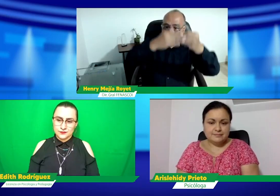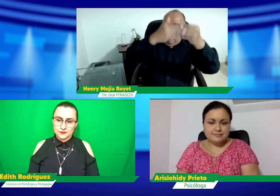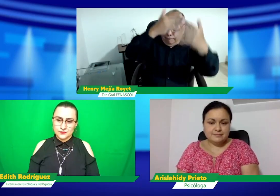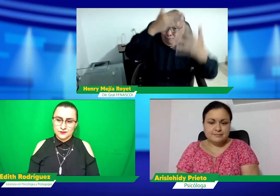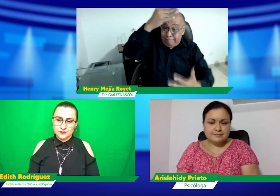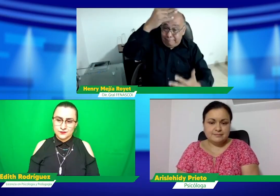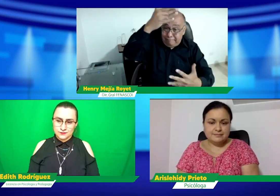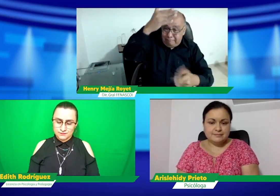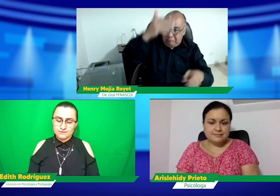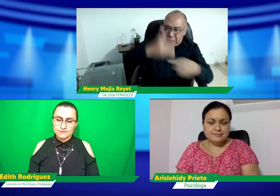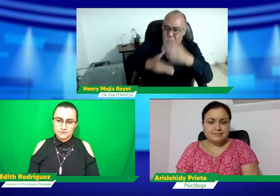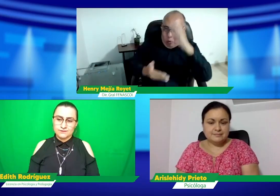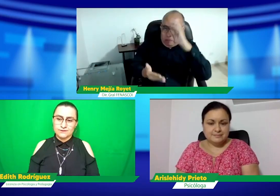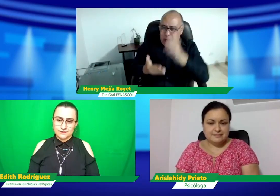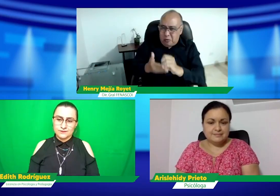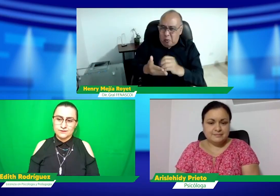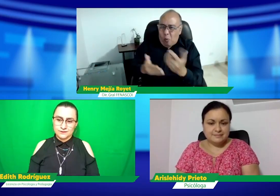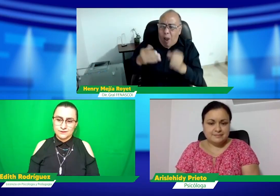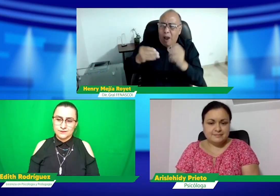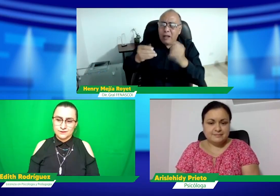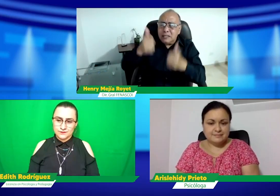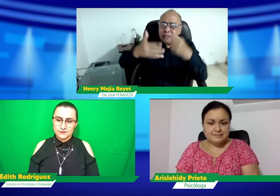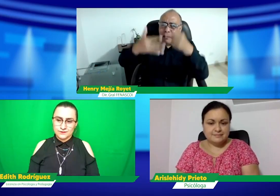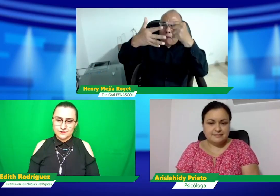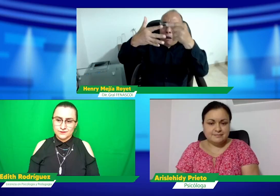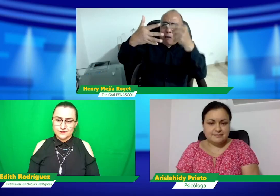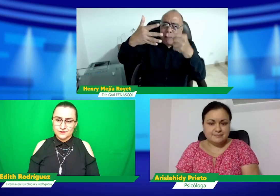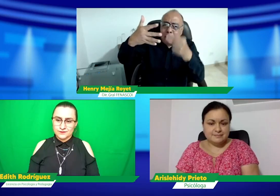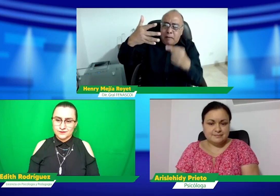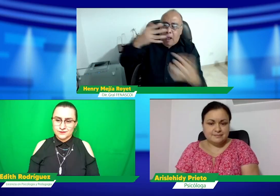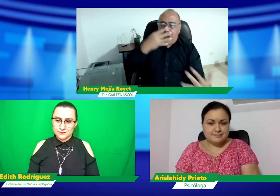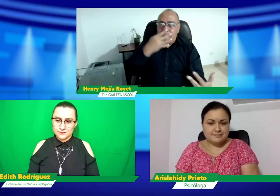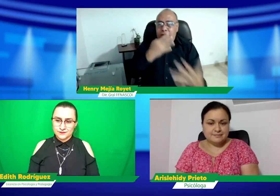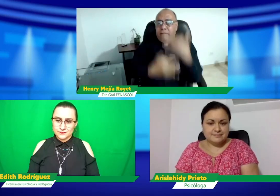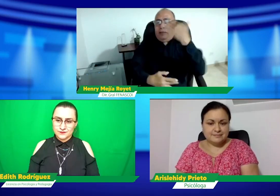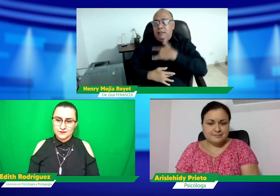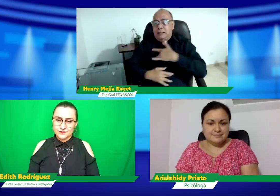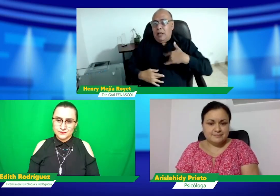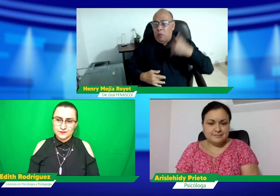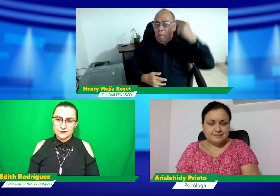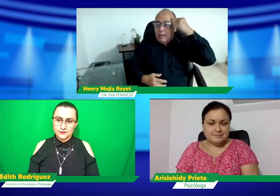qué otros factores de riesgos hay que puedan afectar la salud mental?